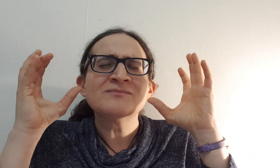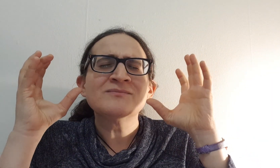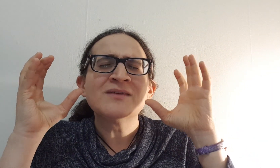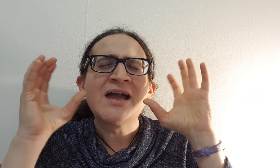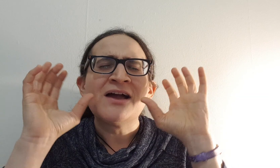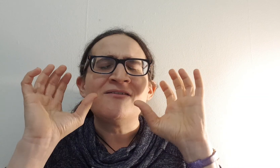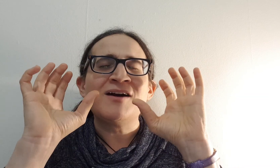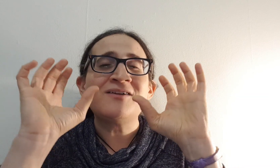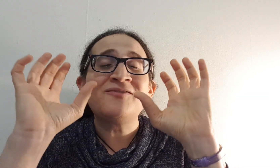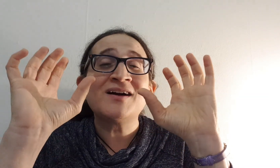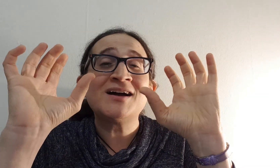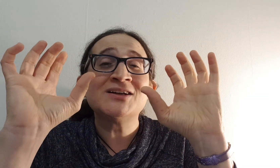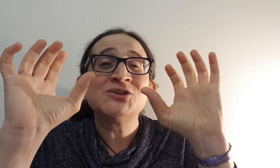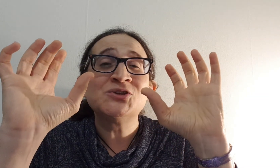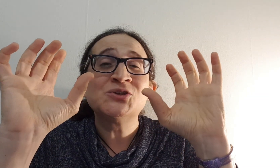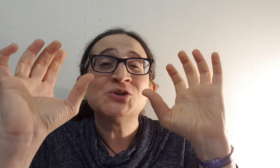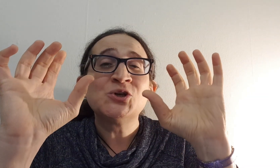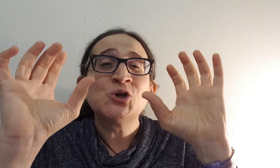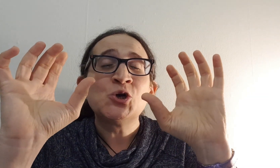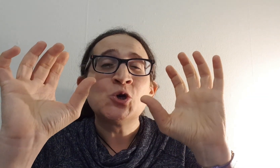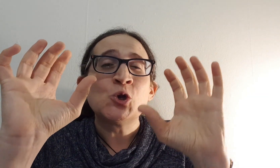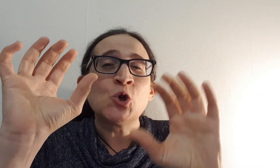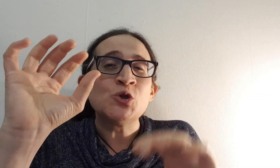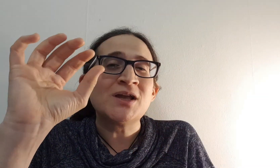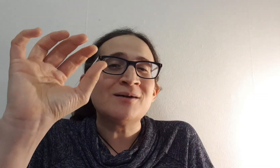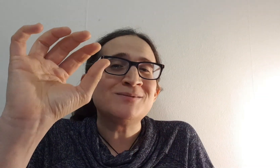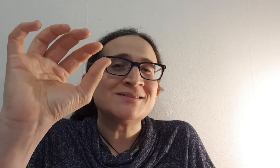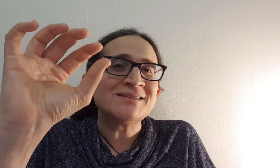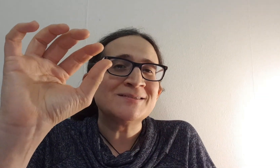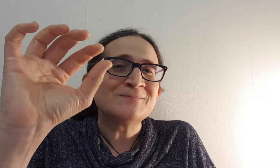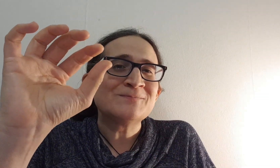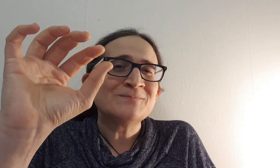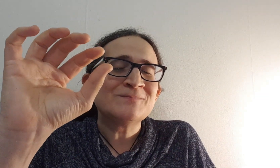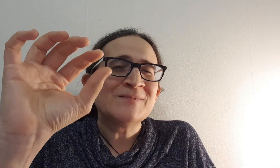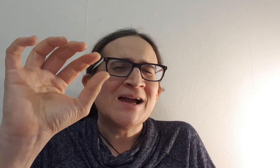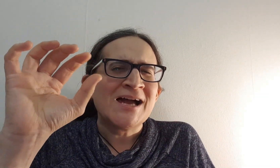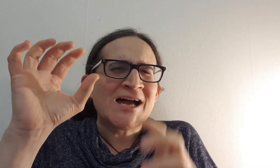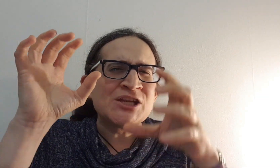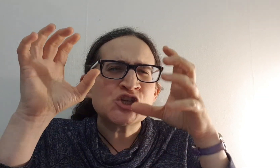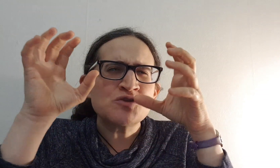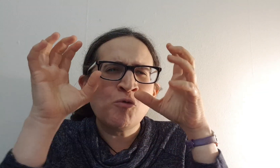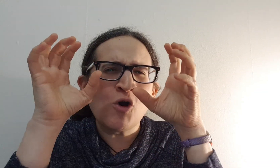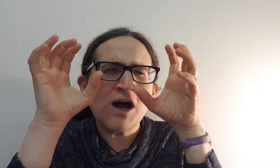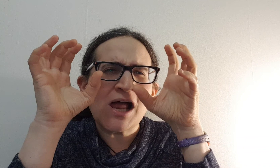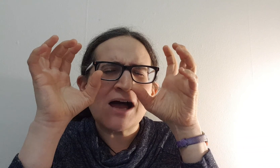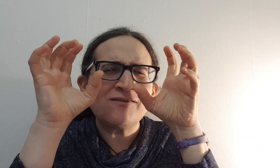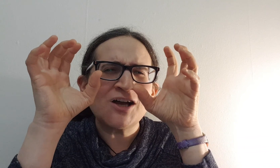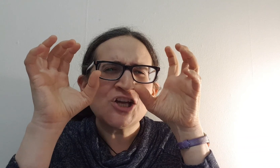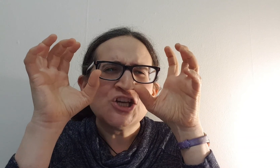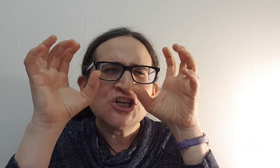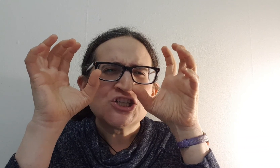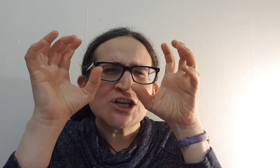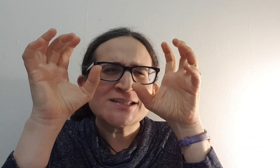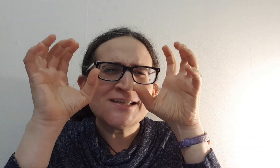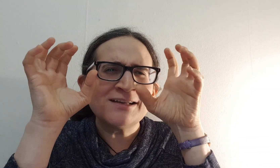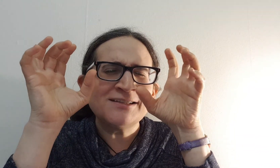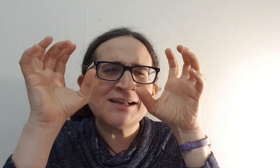ואף אחד לא יגע מה זה אני אשמור על האהבה שהחזרתי